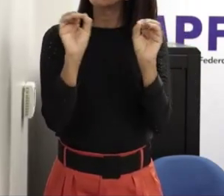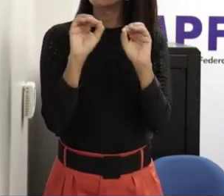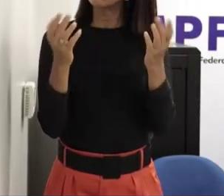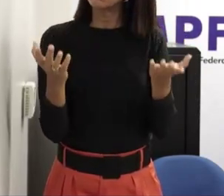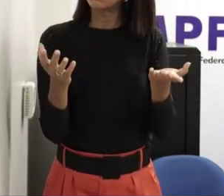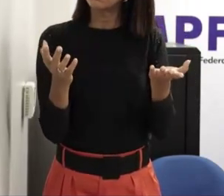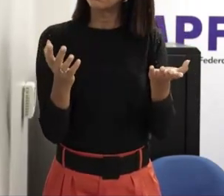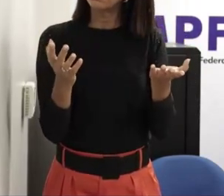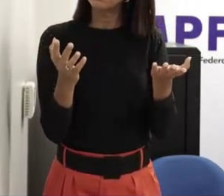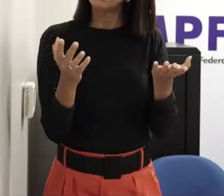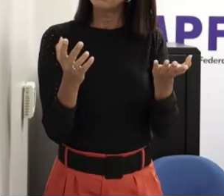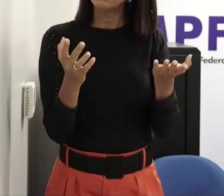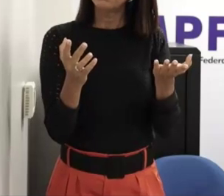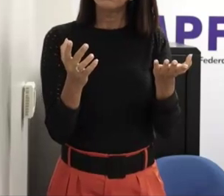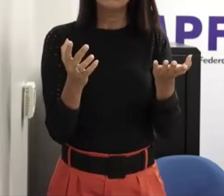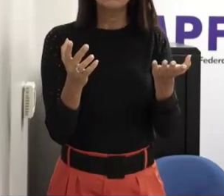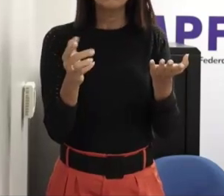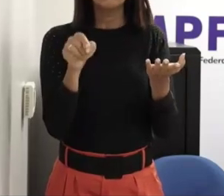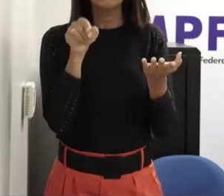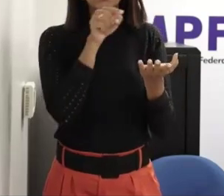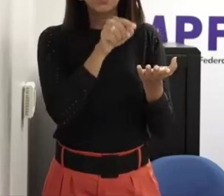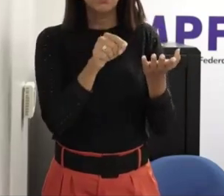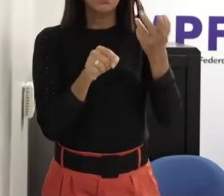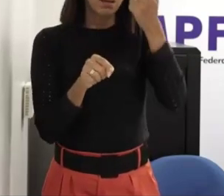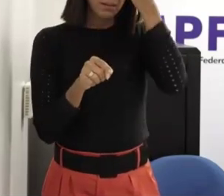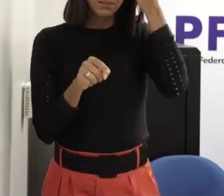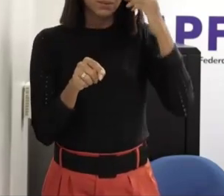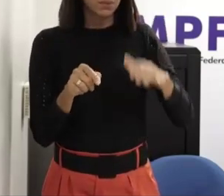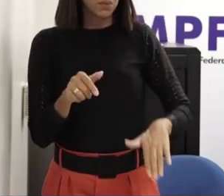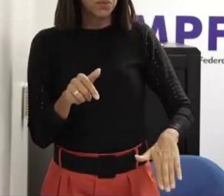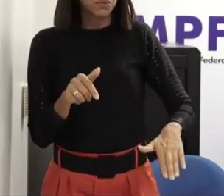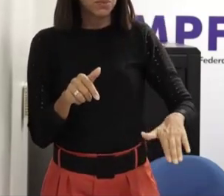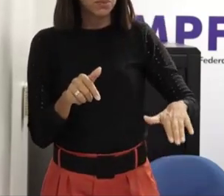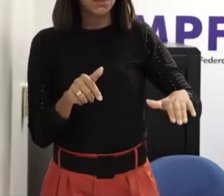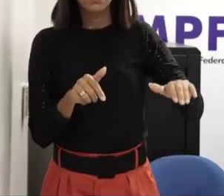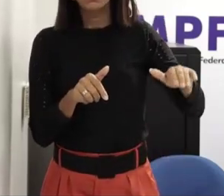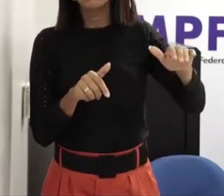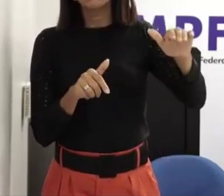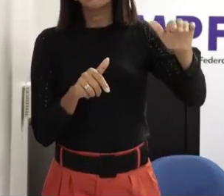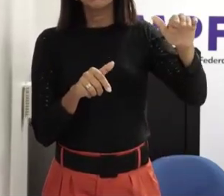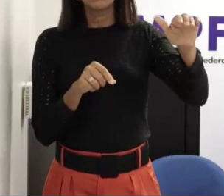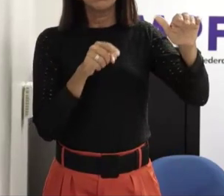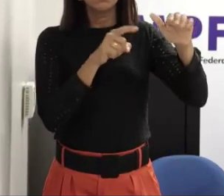isso fez ela crescer com um sentimento de rejeição porque o tio tinha abusado todo mundo da casa menos dela